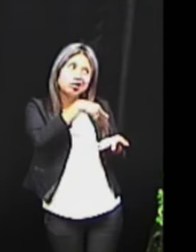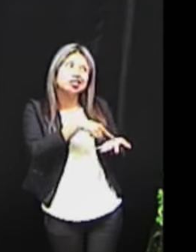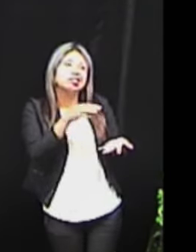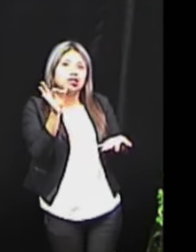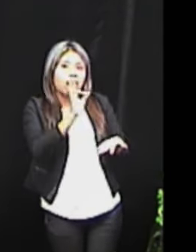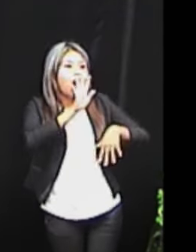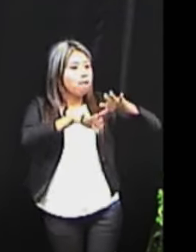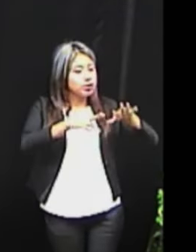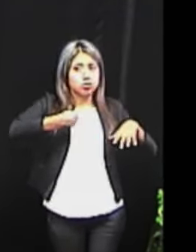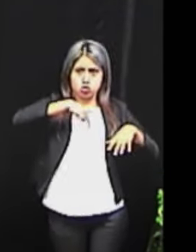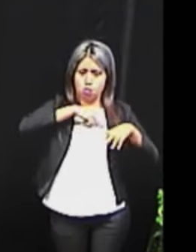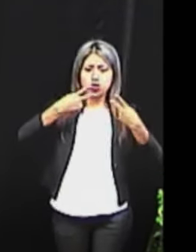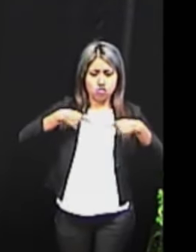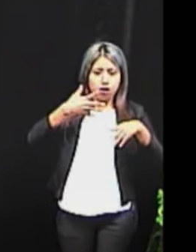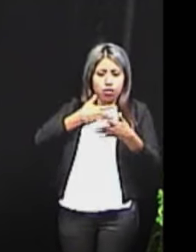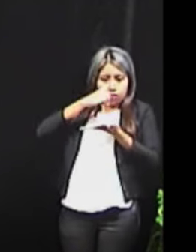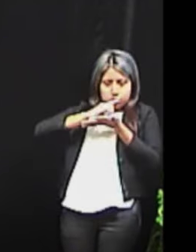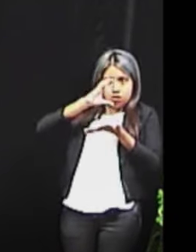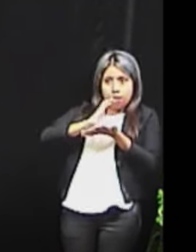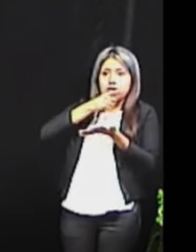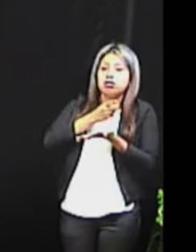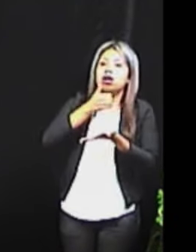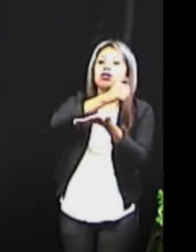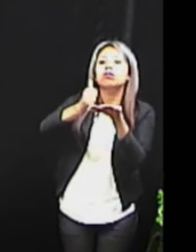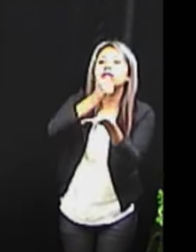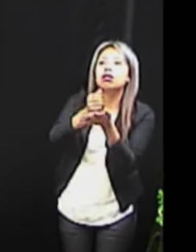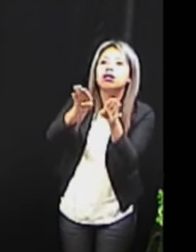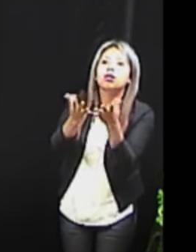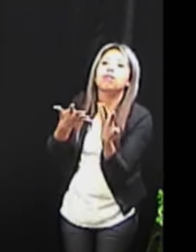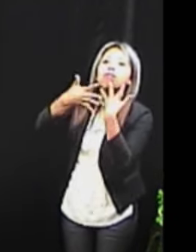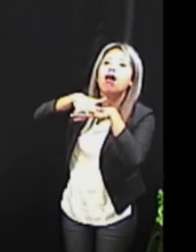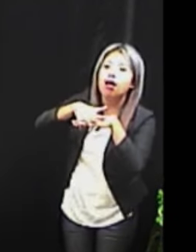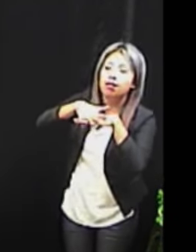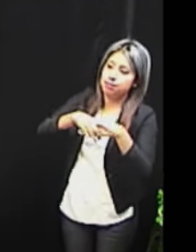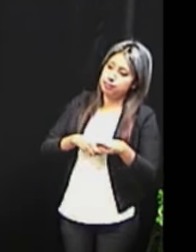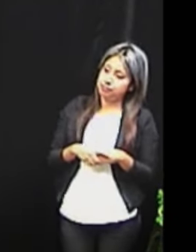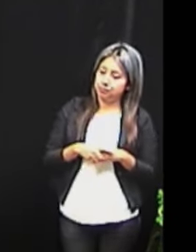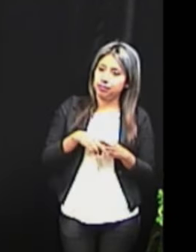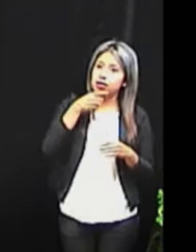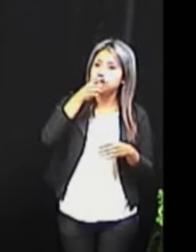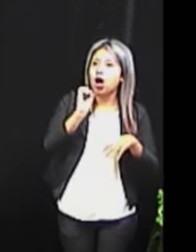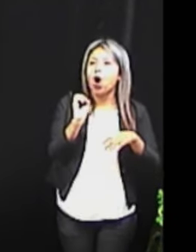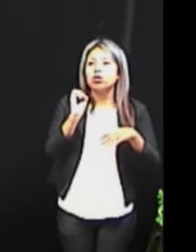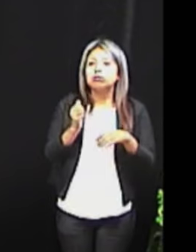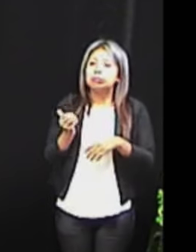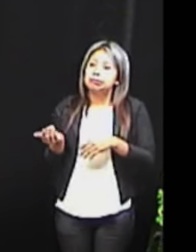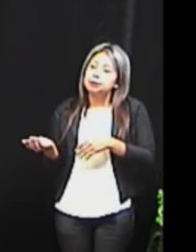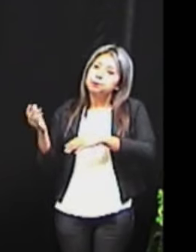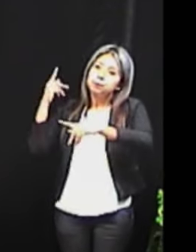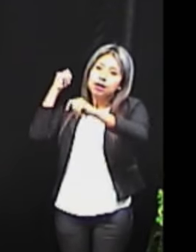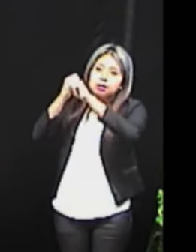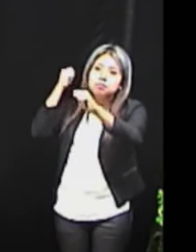nosotros nos adaptamos lo mejor que podemos a una ciudad que no está hecha para nosotros. Nos subimos a un transporte